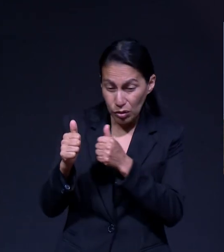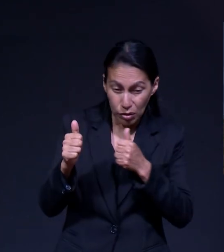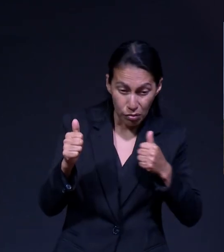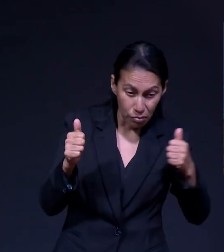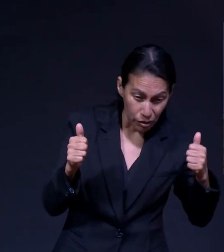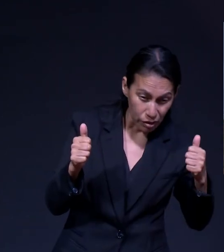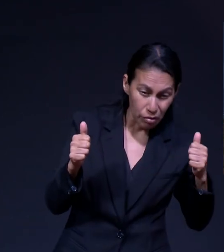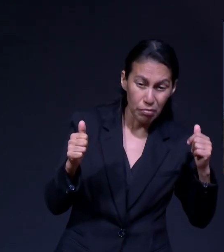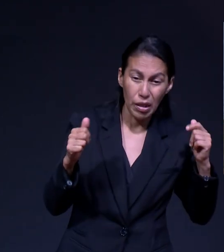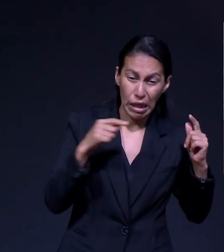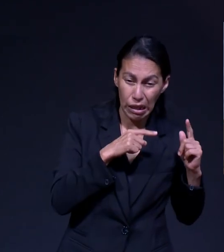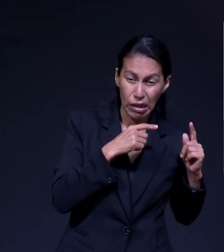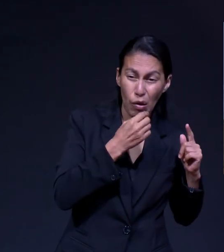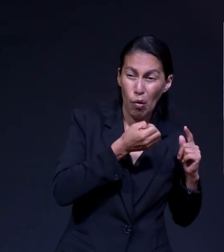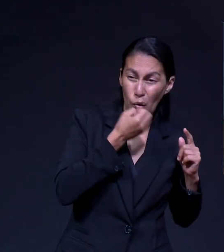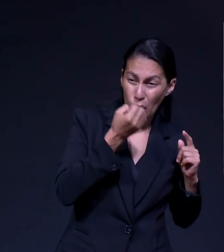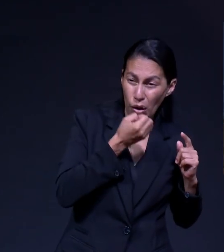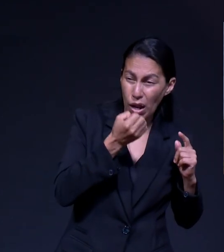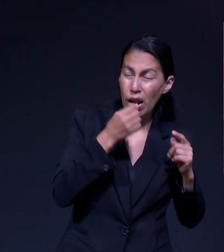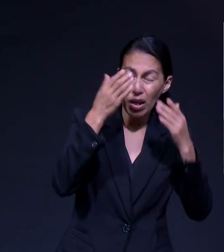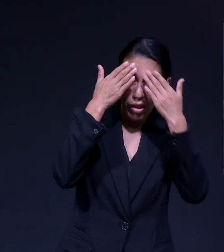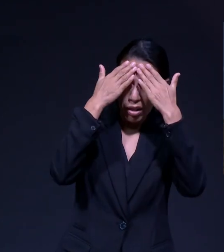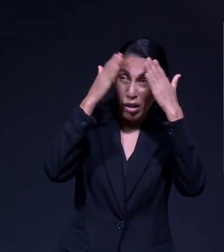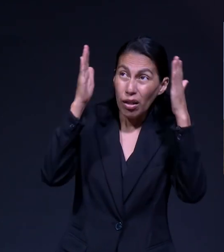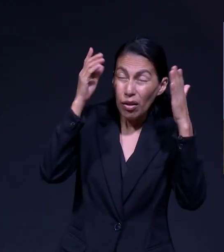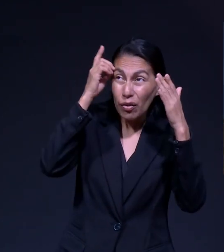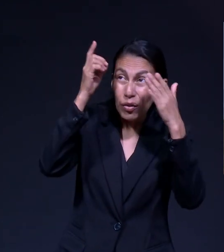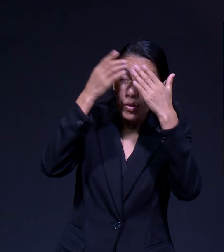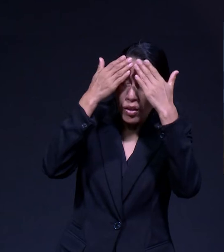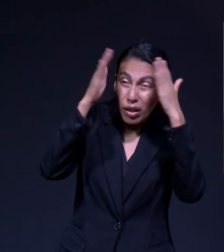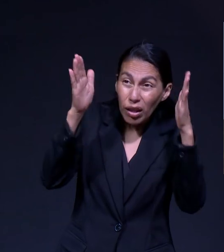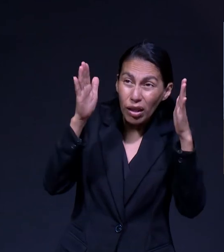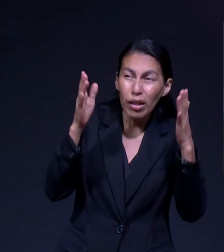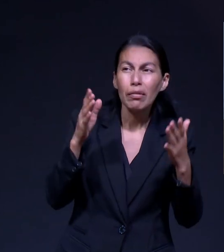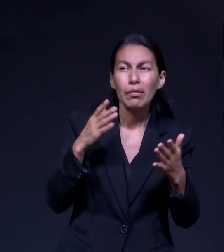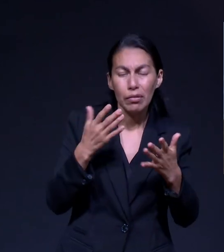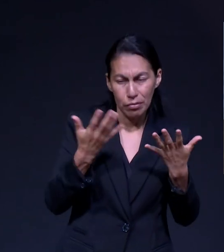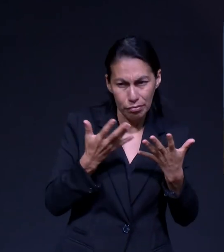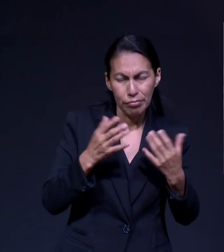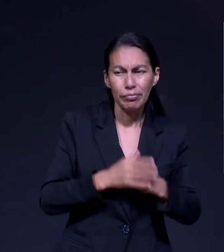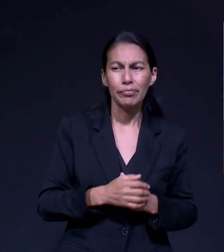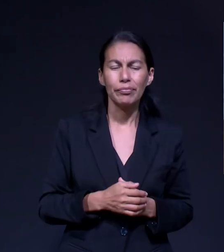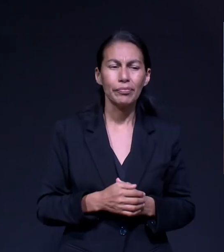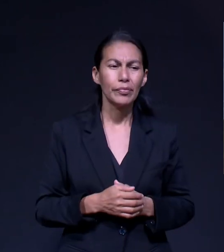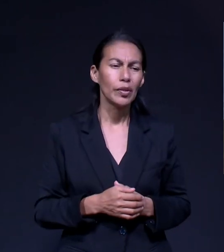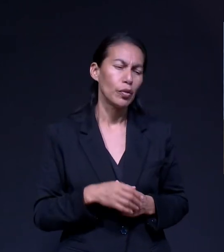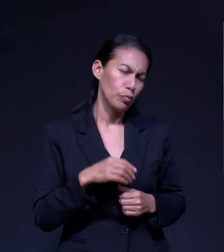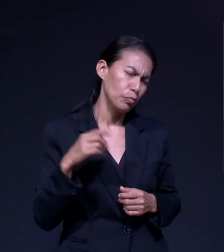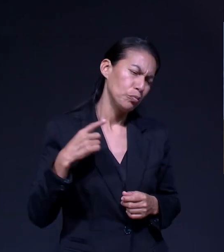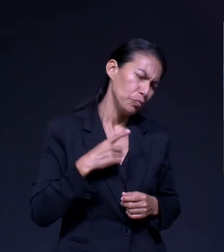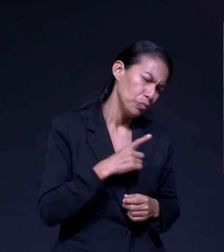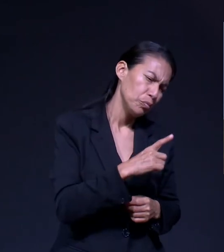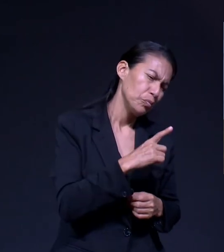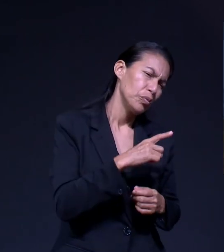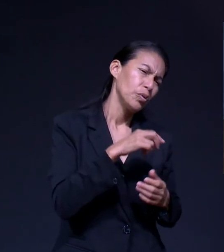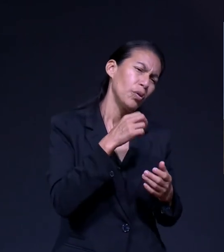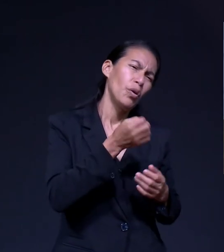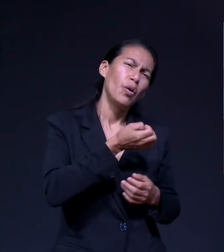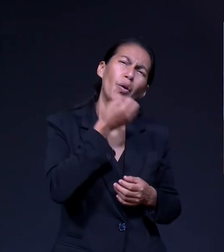Concentrarme Orar Y Avanzar Para Ver Qué Hago Entonces Le Dije Señor No Sé Cómo Pero Necesito Organizar Estas Ideas